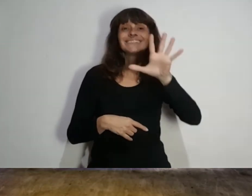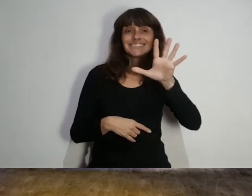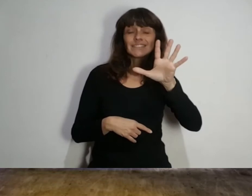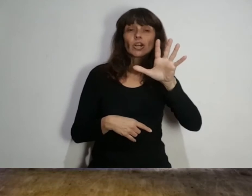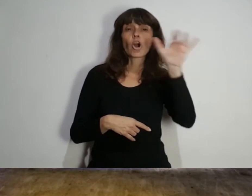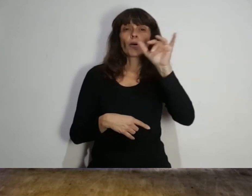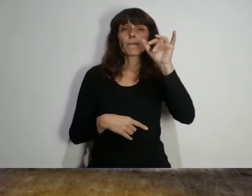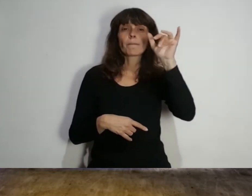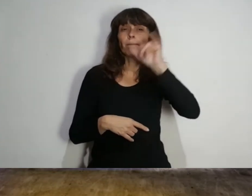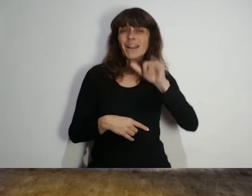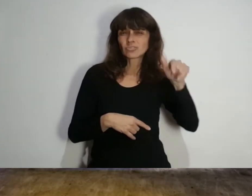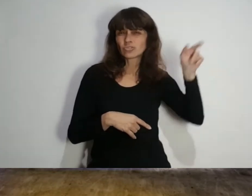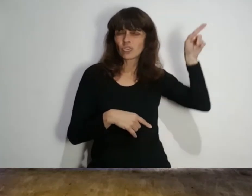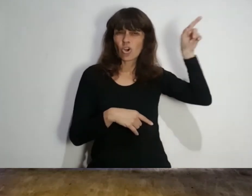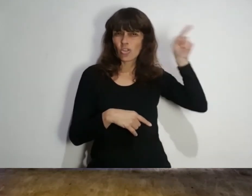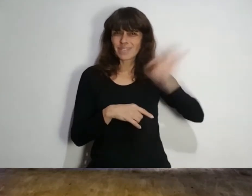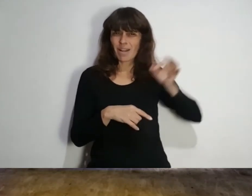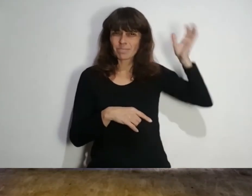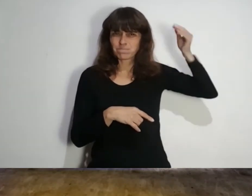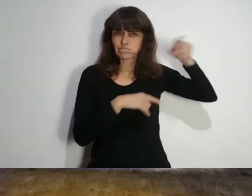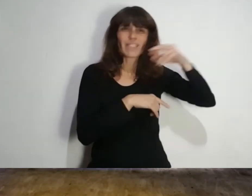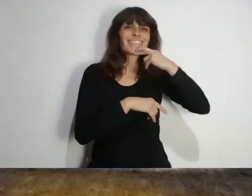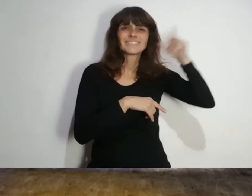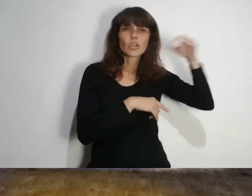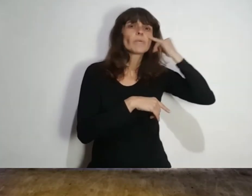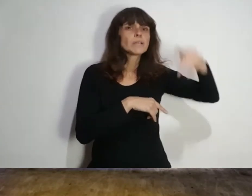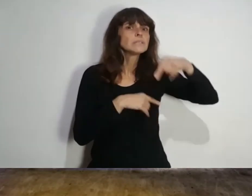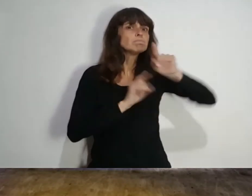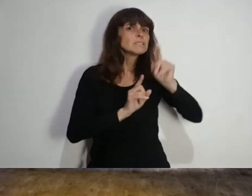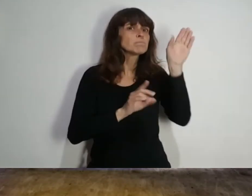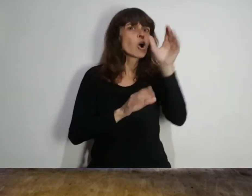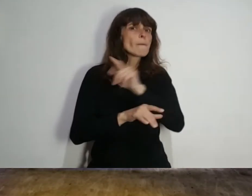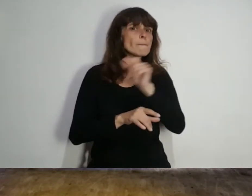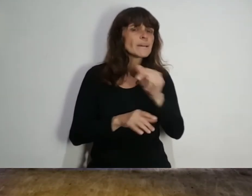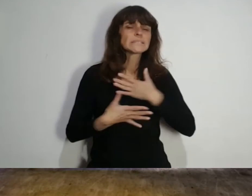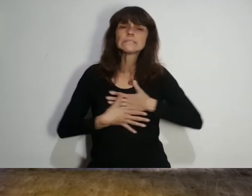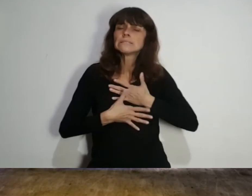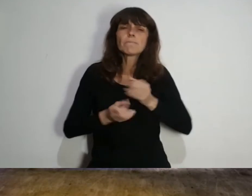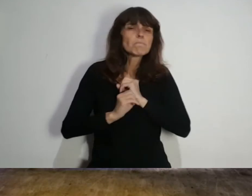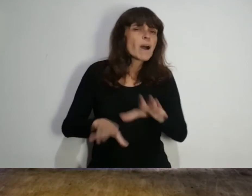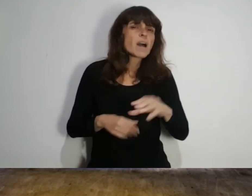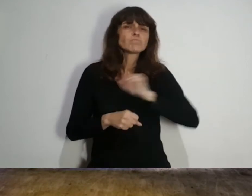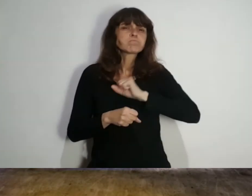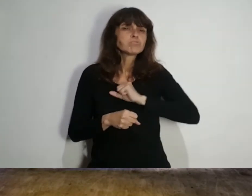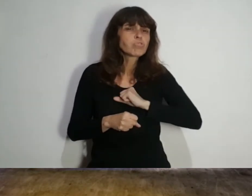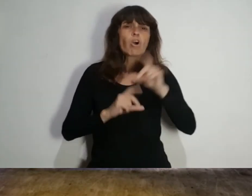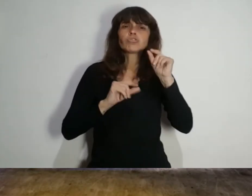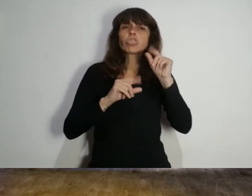25 de febrero de 2020 y el 28 de ese mes comenzó a presentar fiebre, tos, dolor de garganta